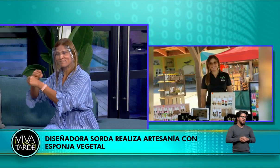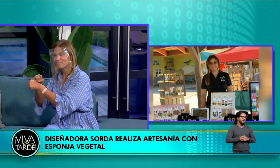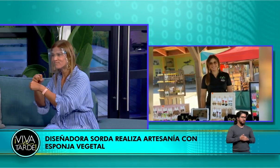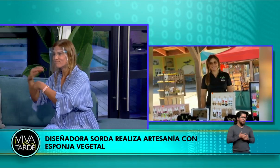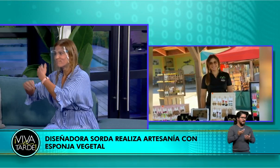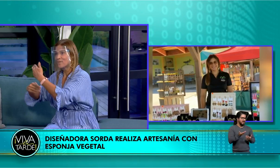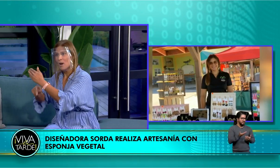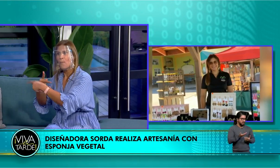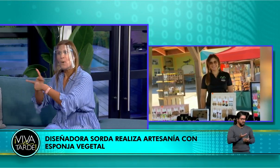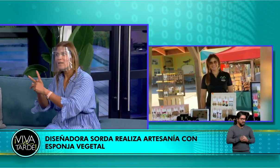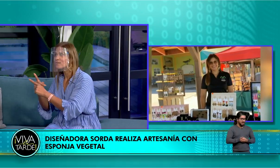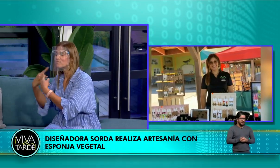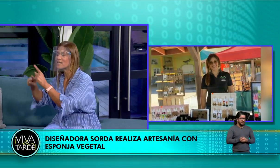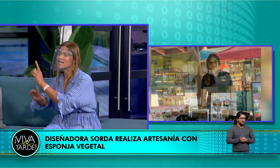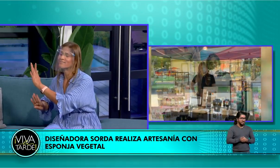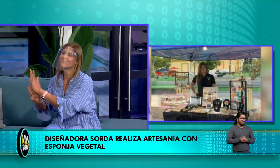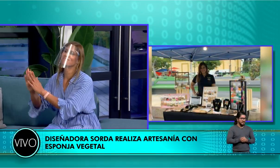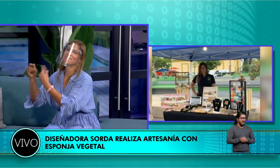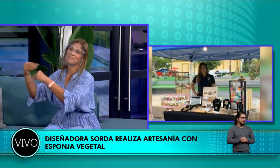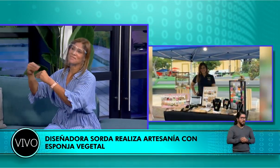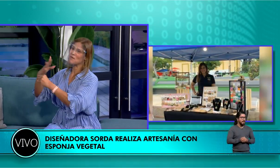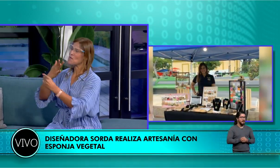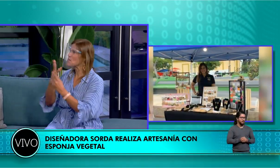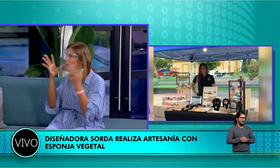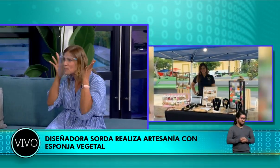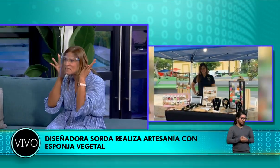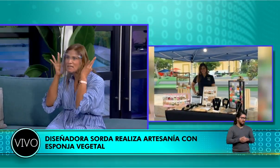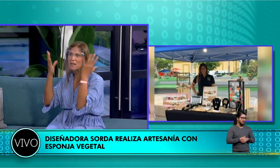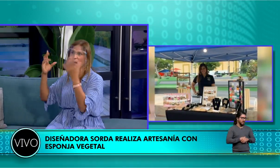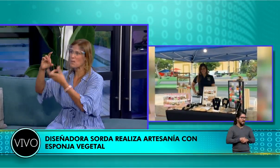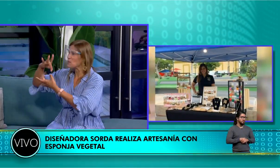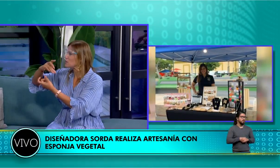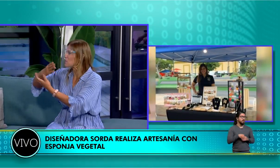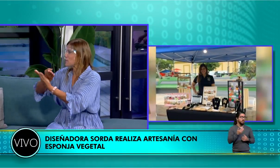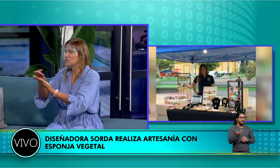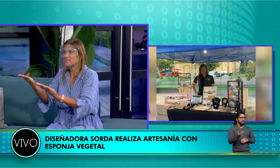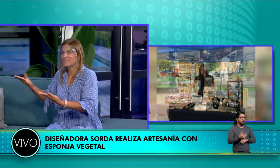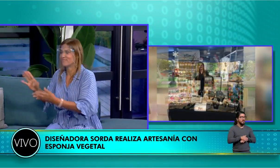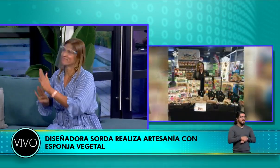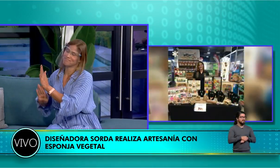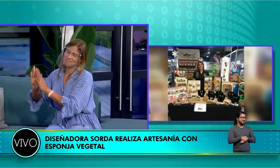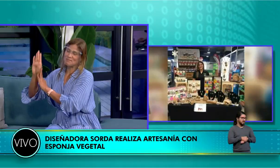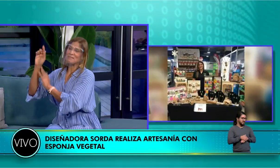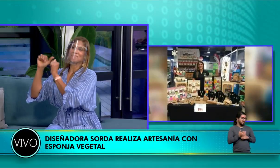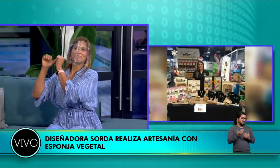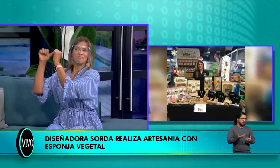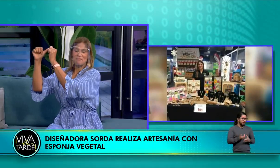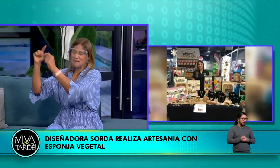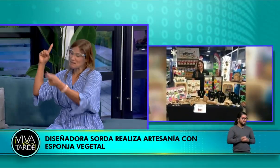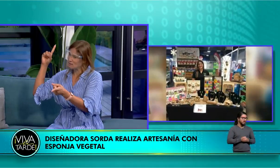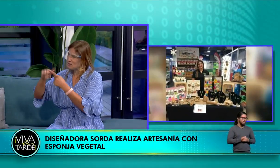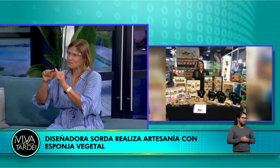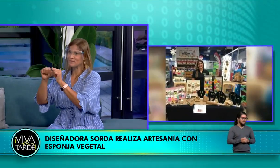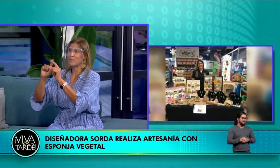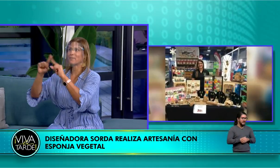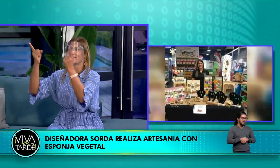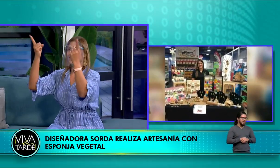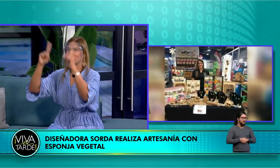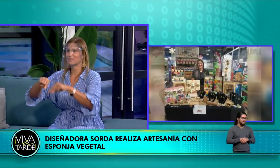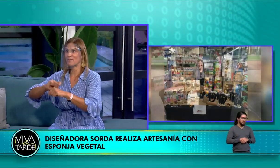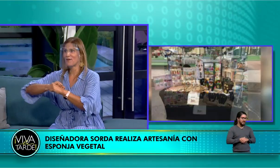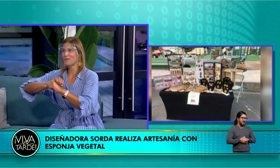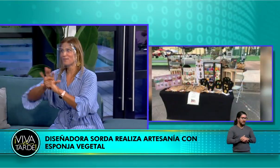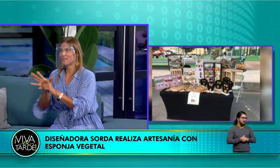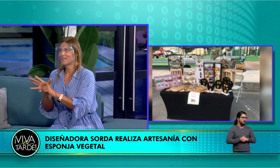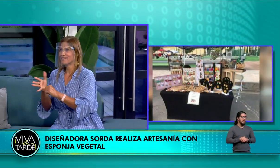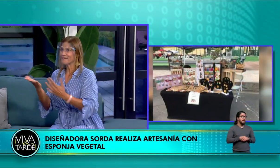retomar el proceso de diseñar las esponjas para poder desarrollarme de nuevo. Luego de eso desarrollé diferentes cosas como las pantallas,